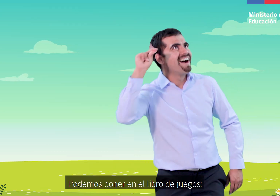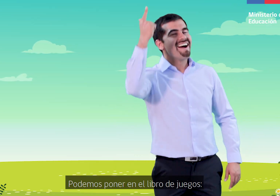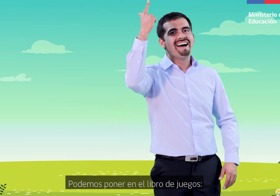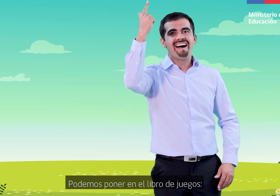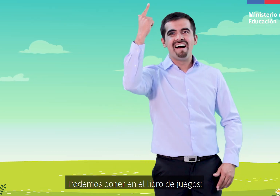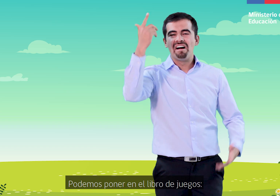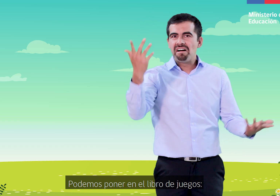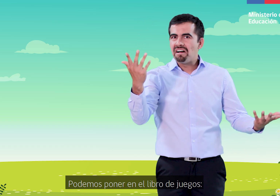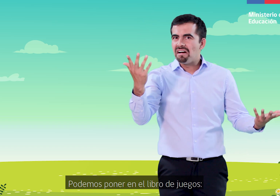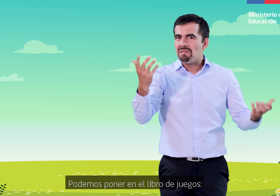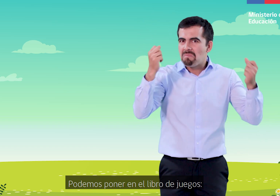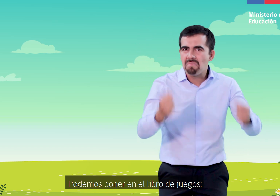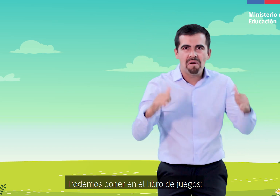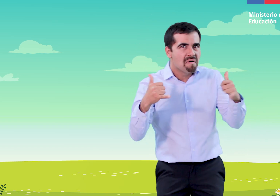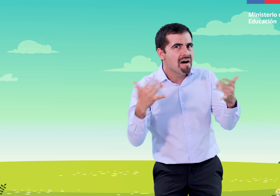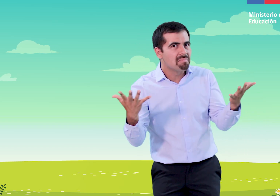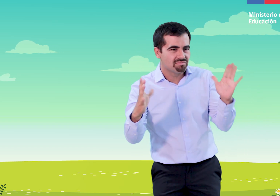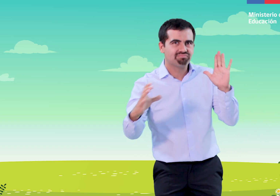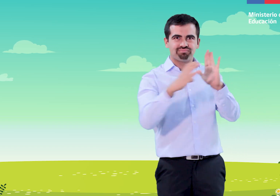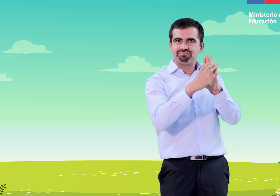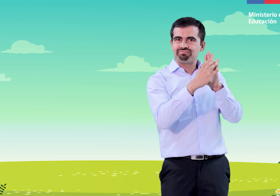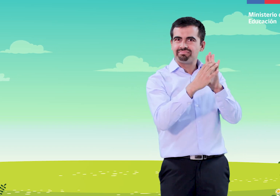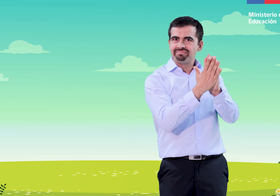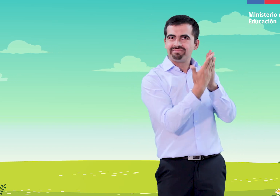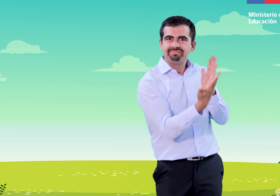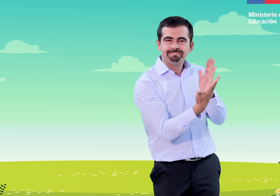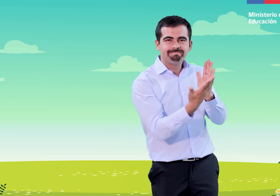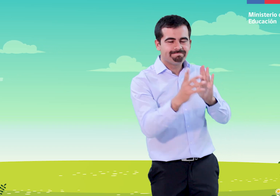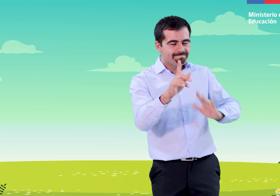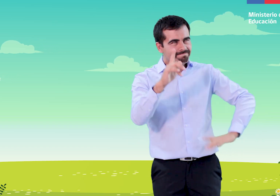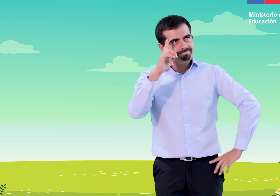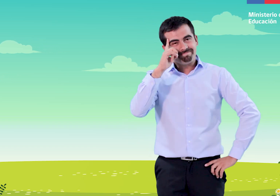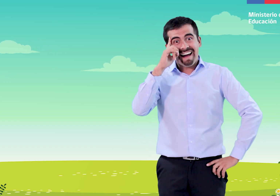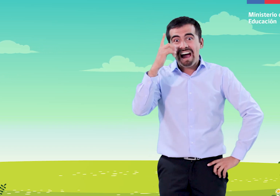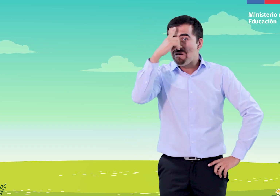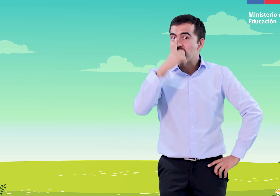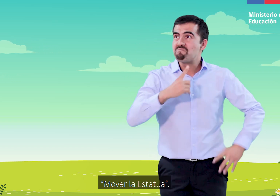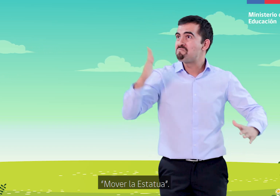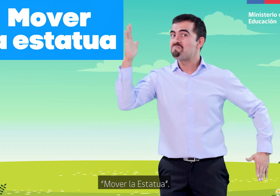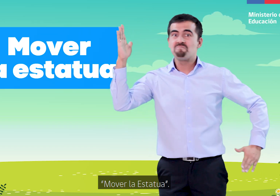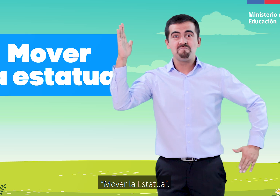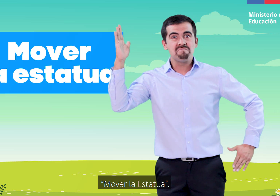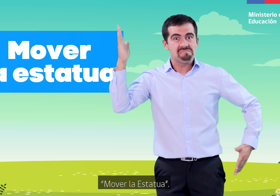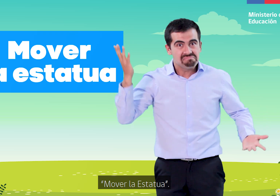Podemos poner en el libro de juegos mover la estatua.